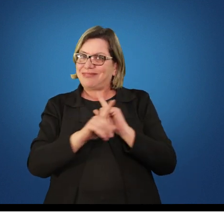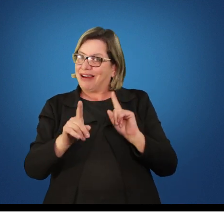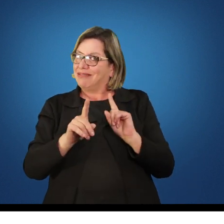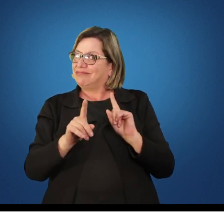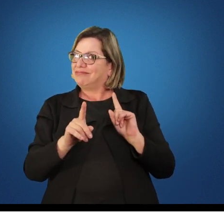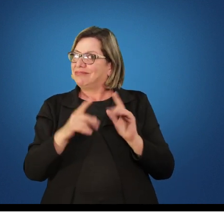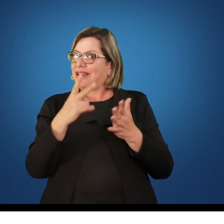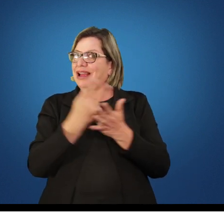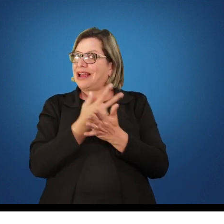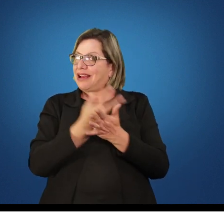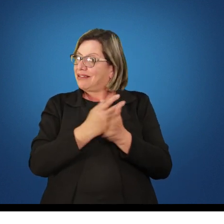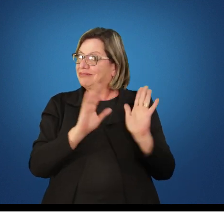Entendido?